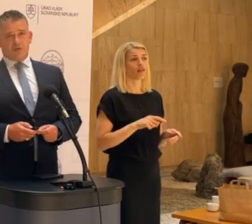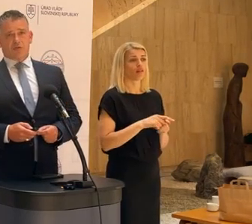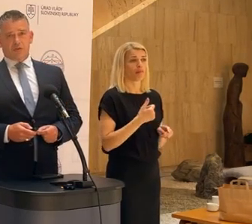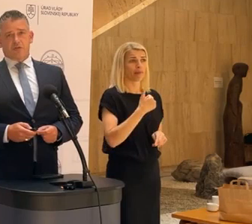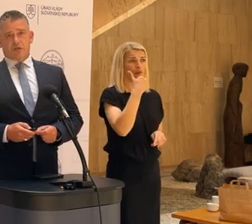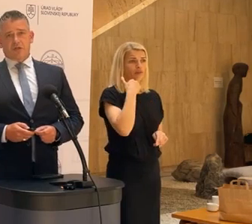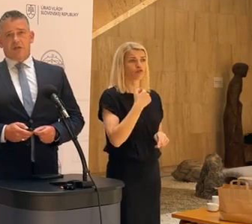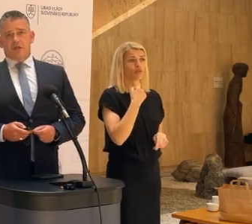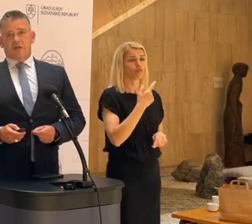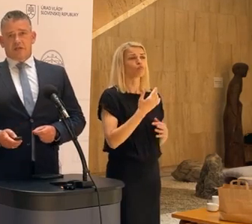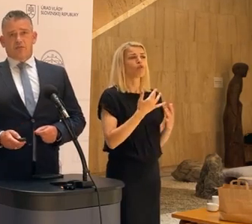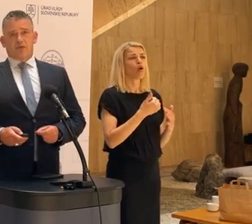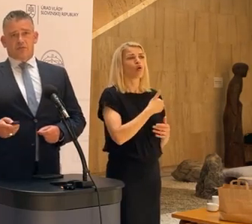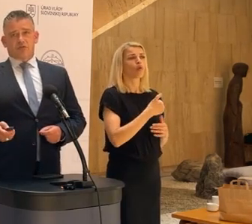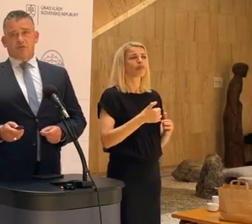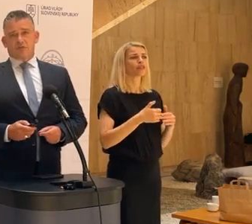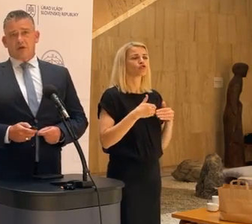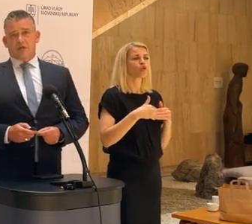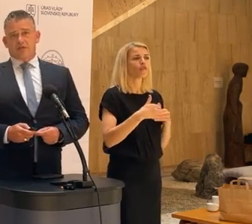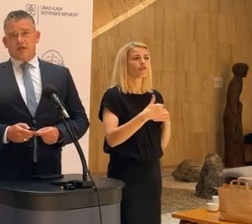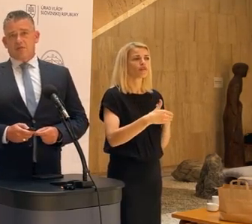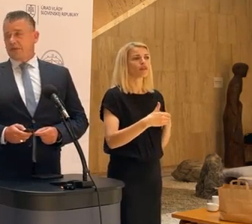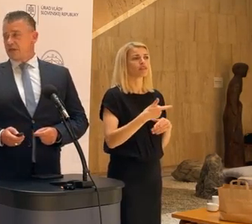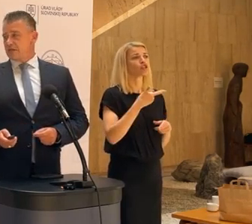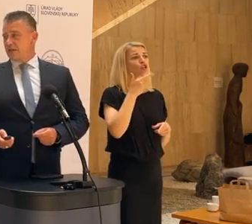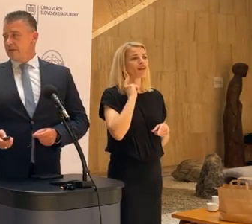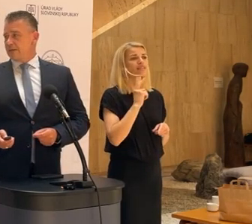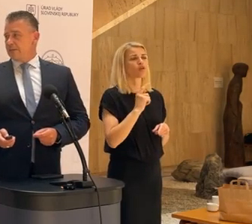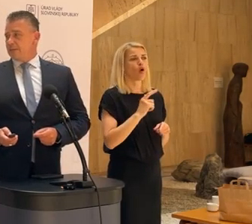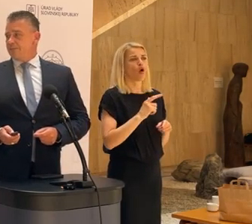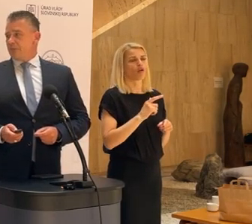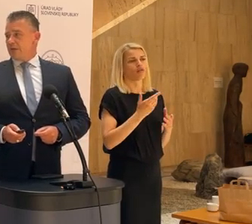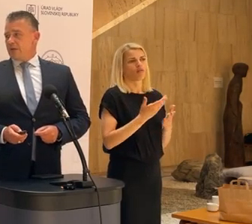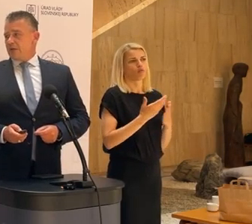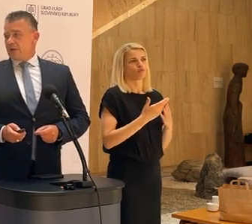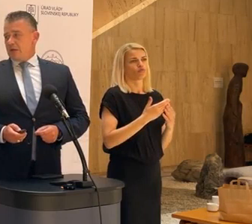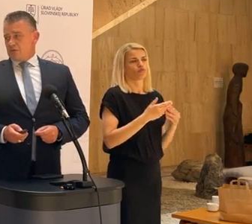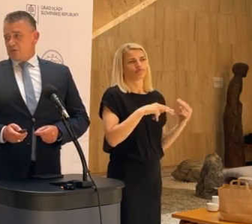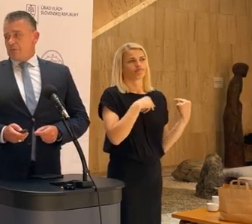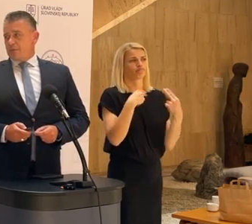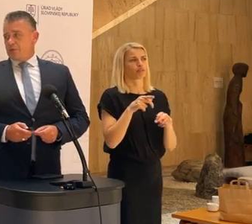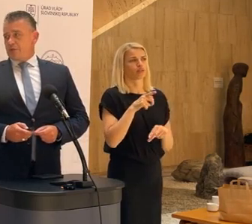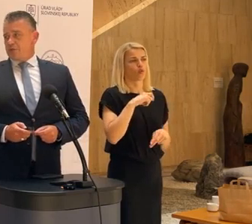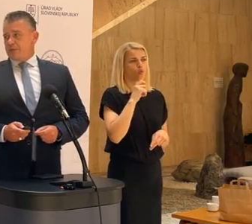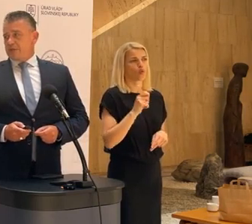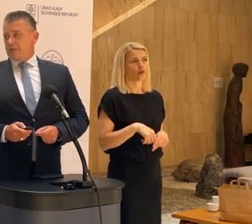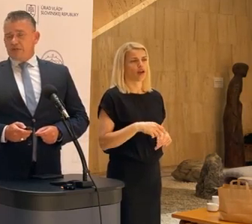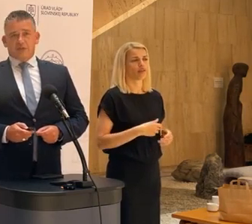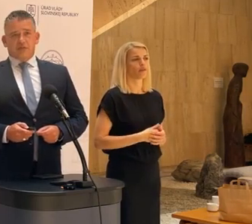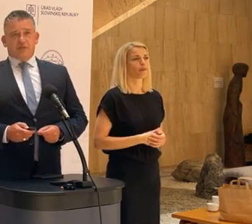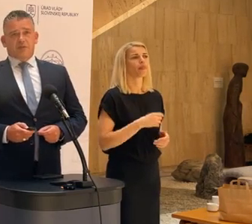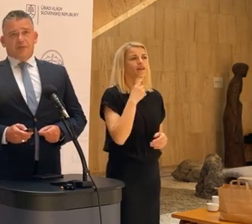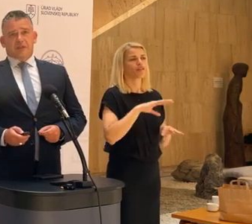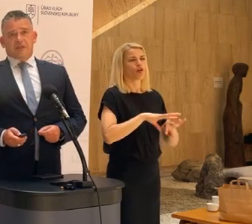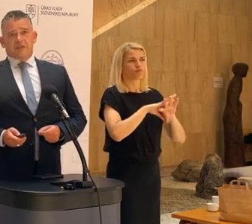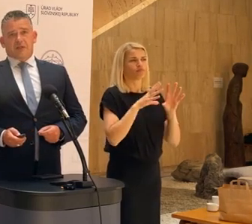je to už niekoľko týždňov, kedy viac ľudí zo Slovenska odchádza ako prichádza. Ako som spomenul, 456